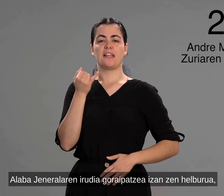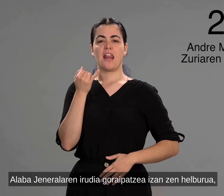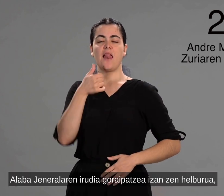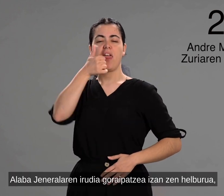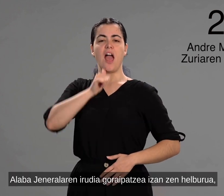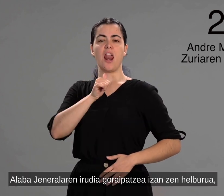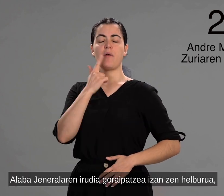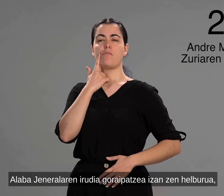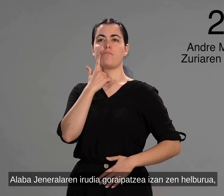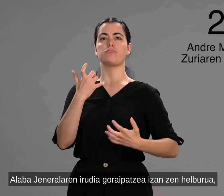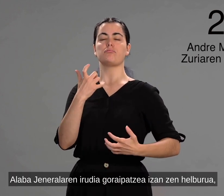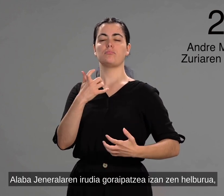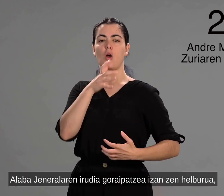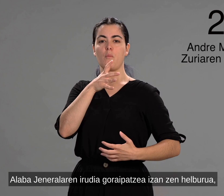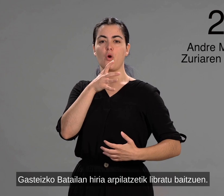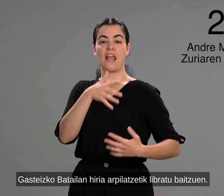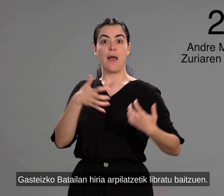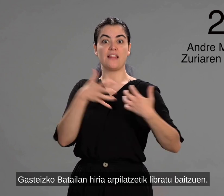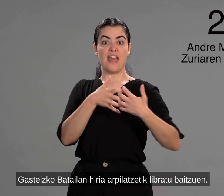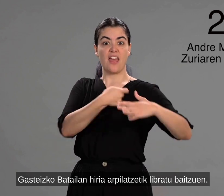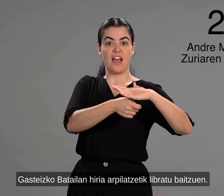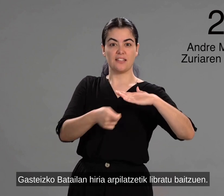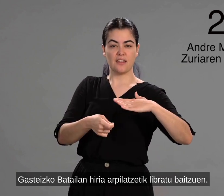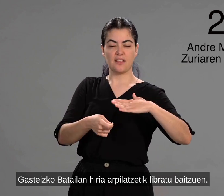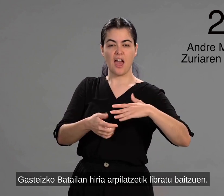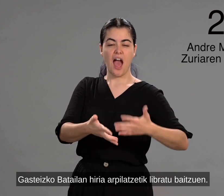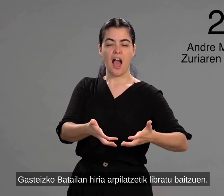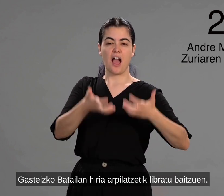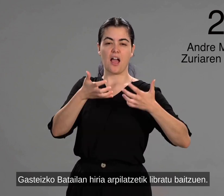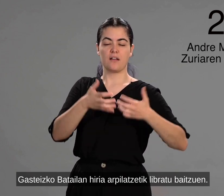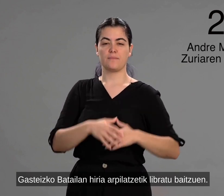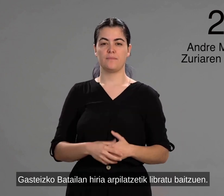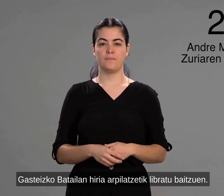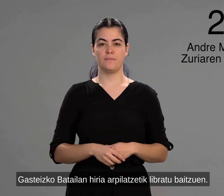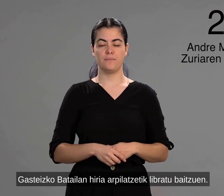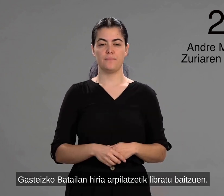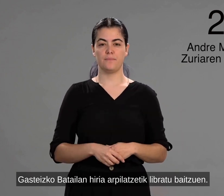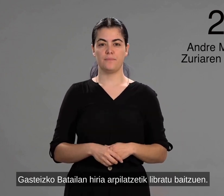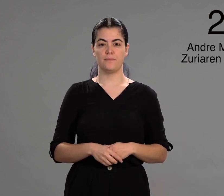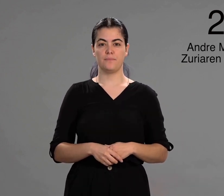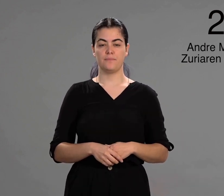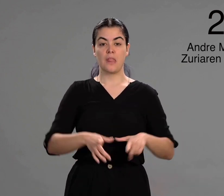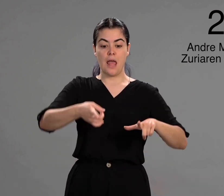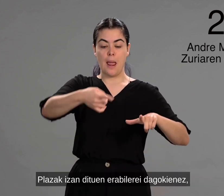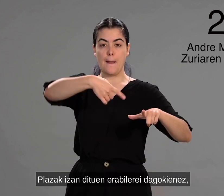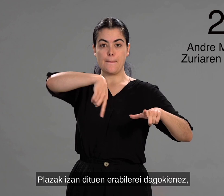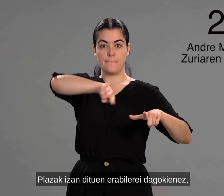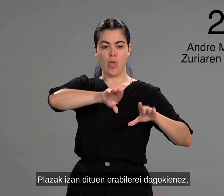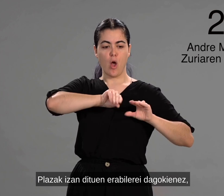goraipatzea izan zen elburua, gazteizko bataian iria arpilatzetik libratu baitzuen. Plazak izan dituen